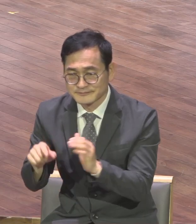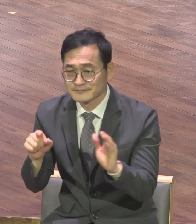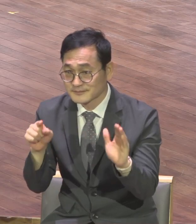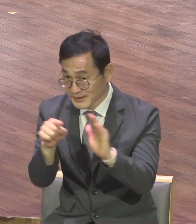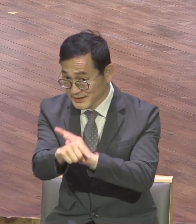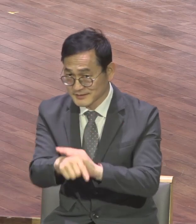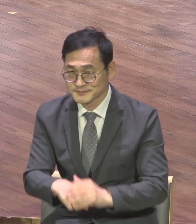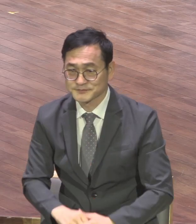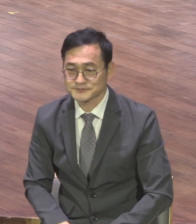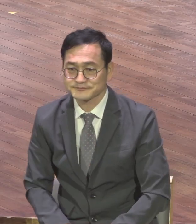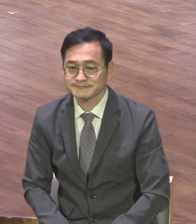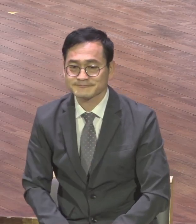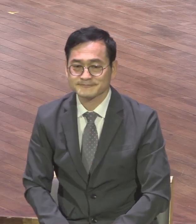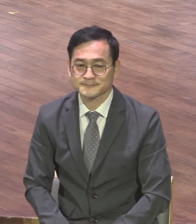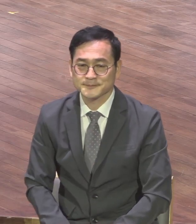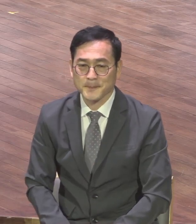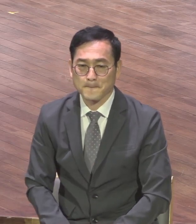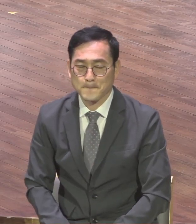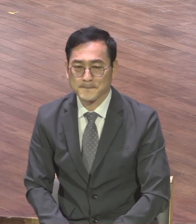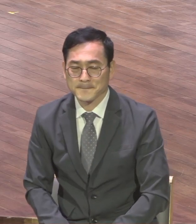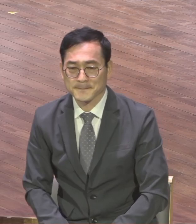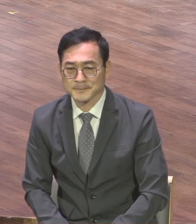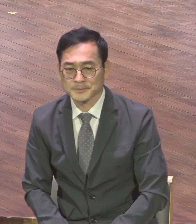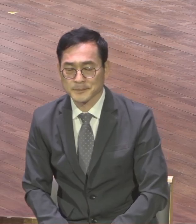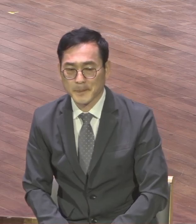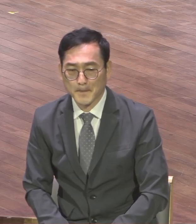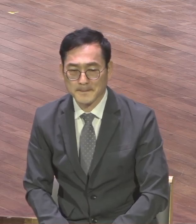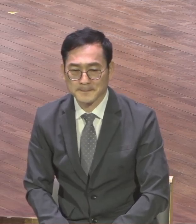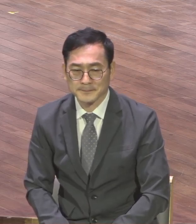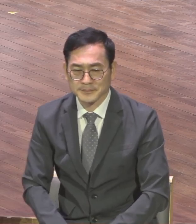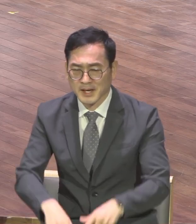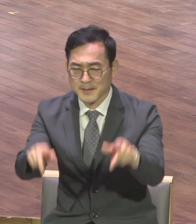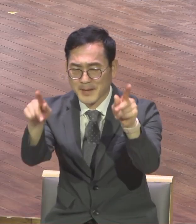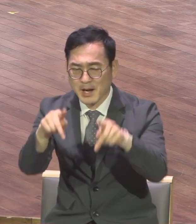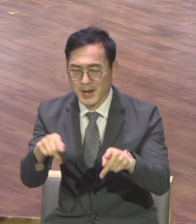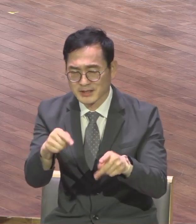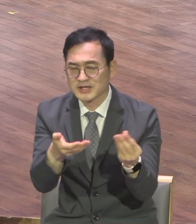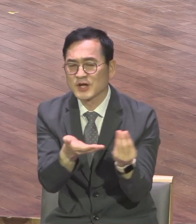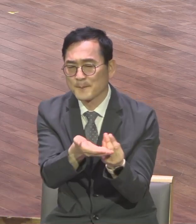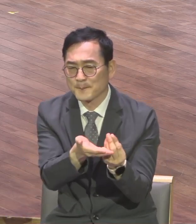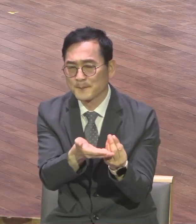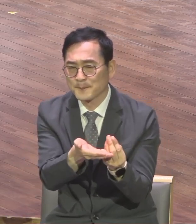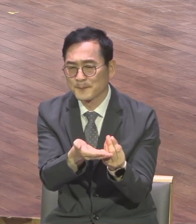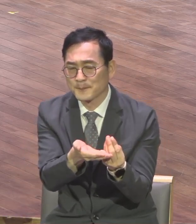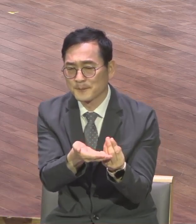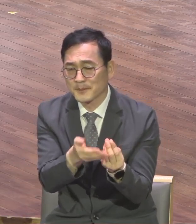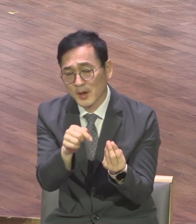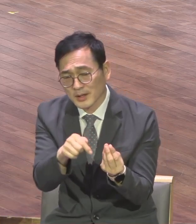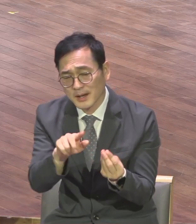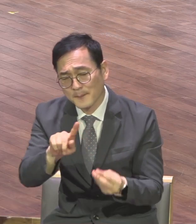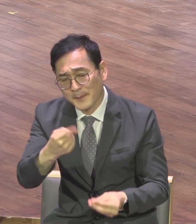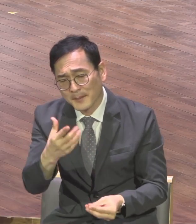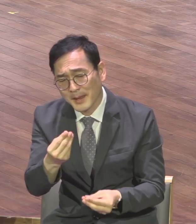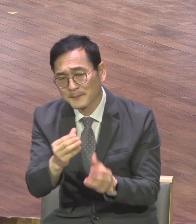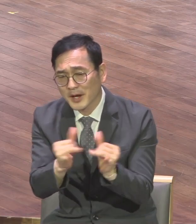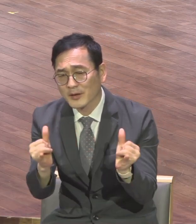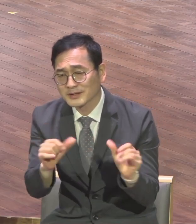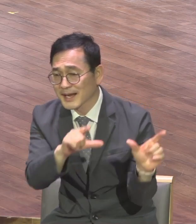팔라원 섬 제주도보다 한 몇 배 큰데 100만 명이 사는데 뒤 흔들고 왔습니다 그리고